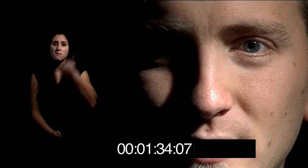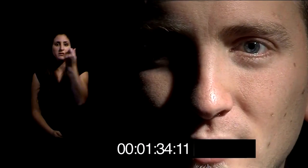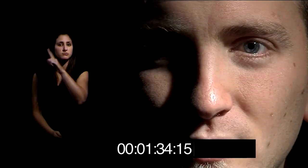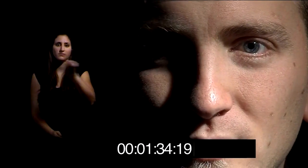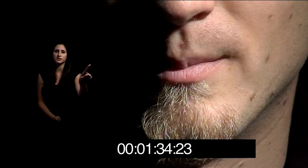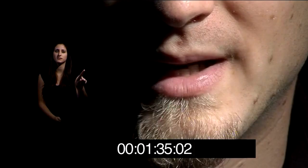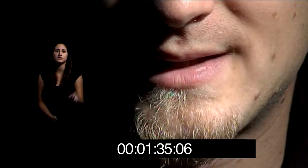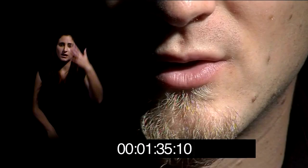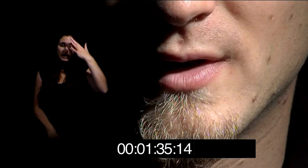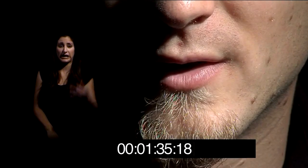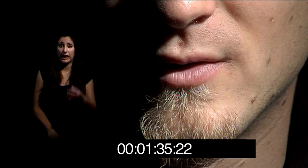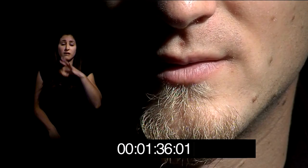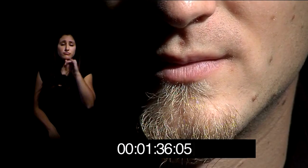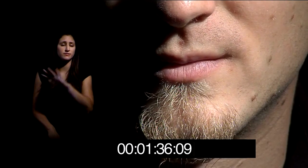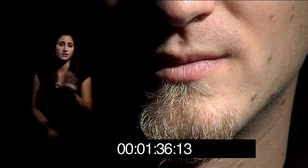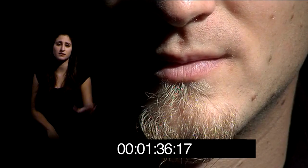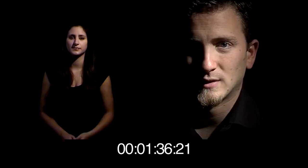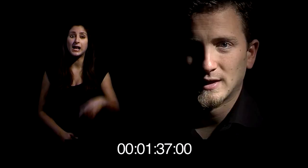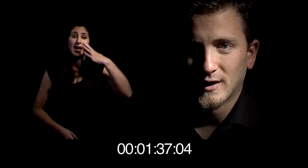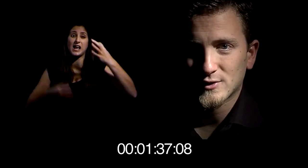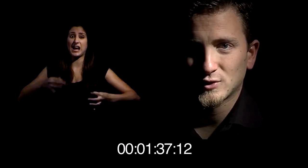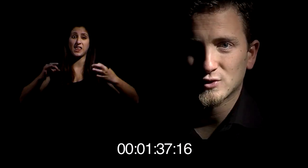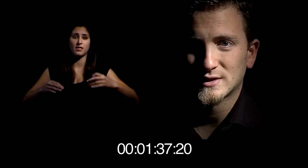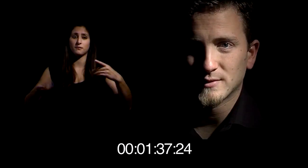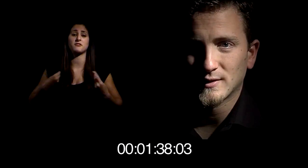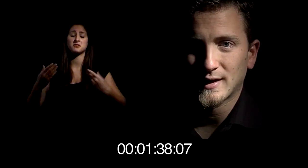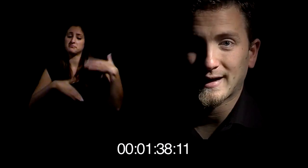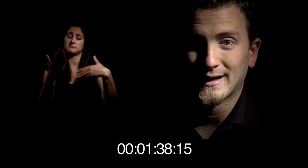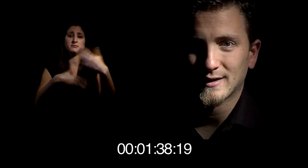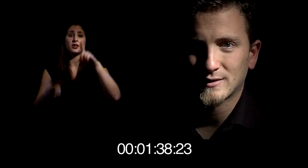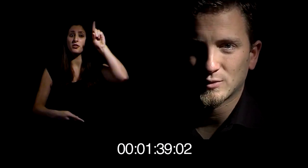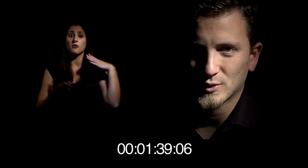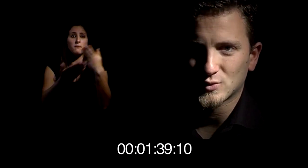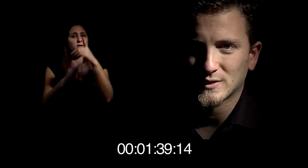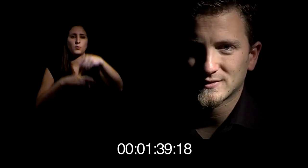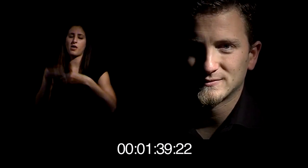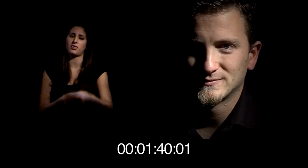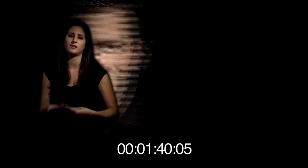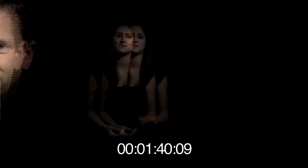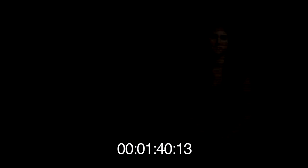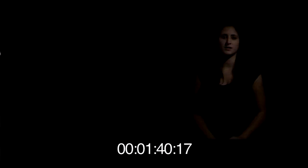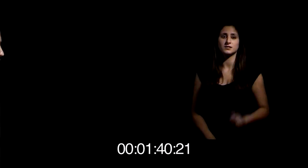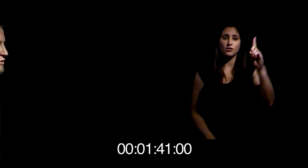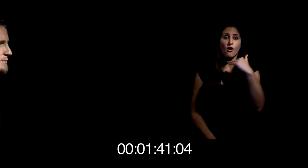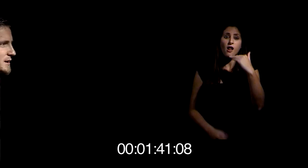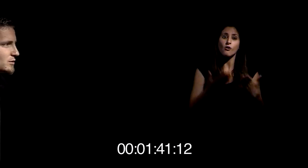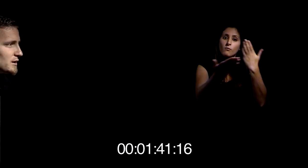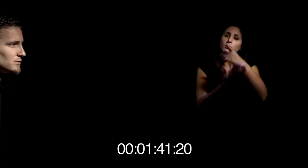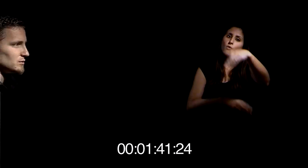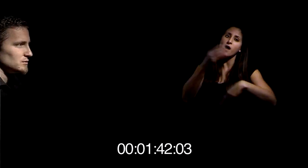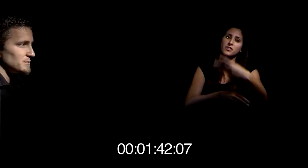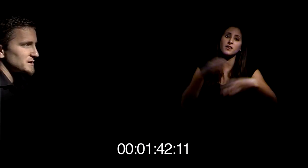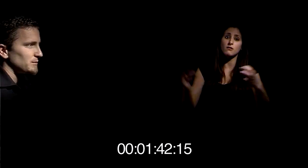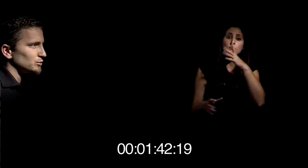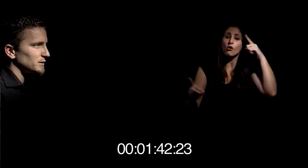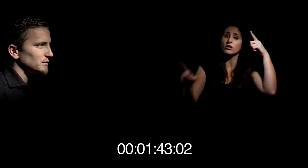hacer para merecerlo. Basta con creerlo. El resto consiste en vivir la realidad con mayúsculas. Si Dios te pide algo,